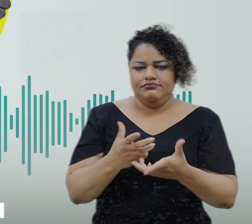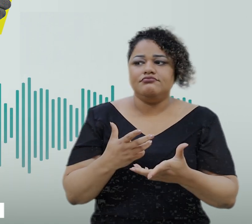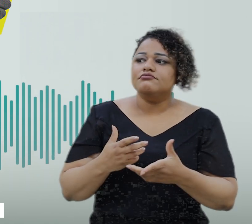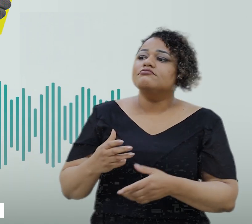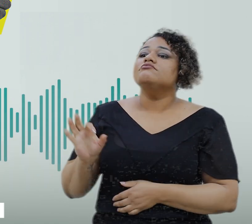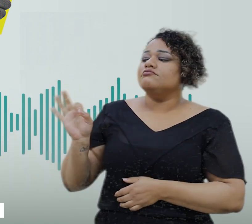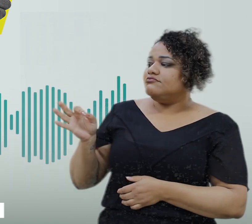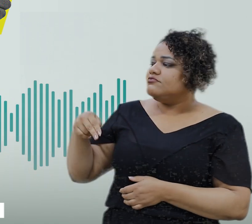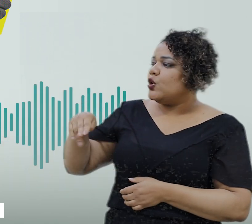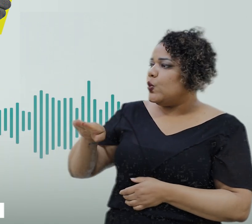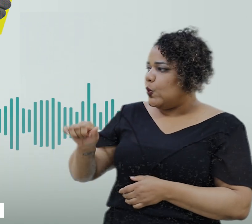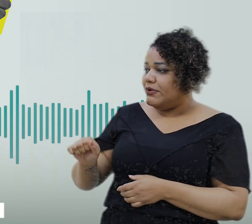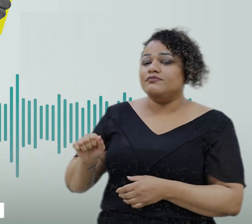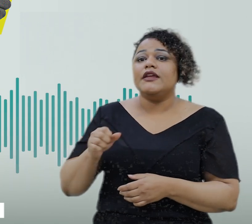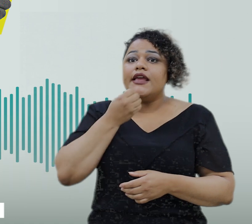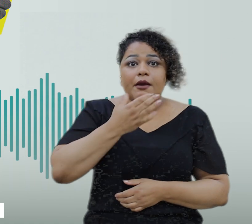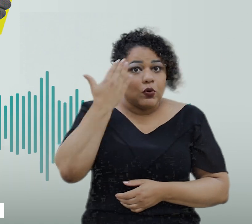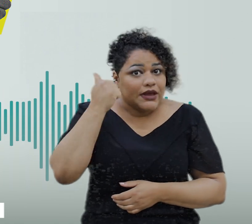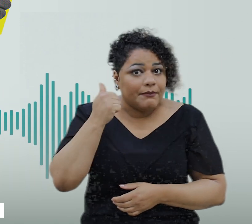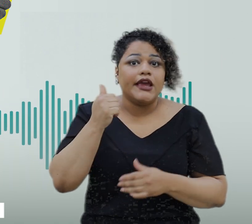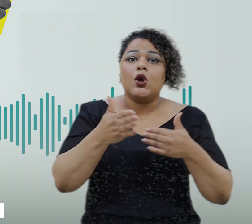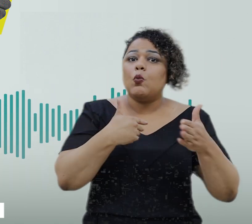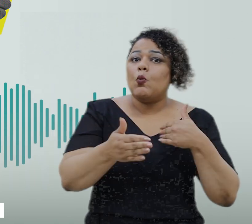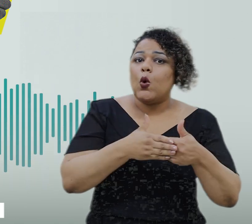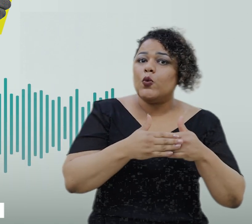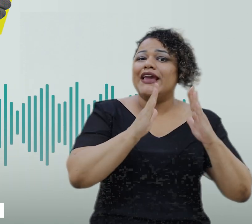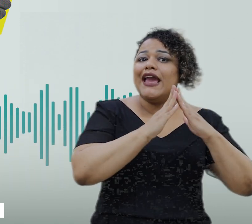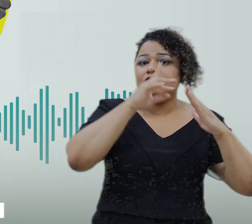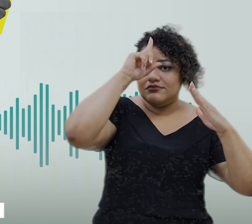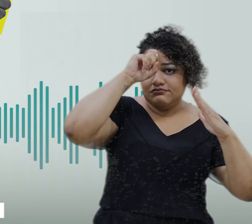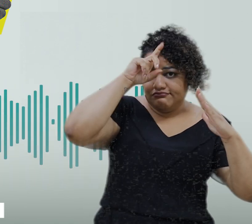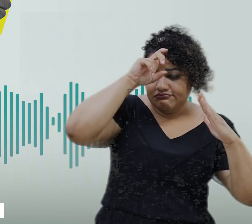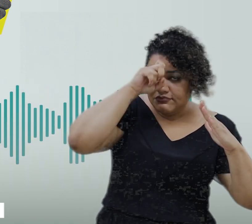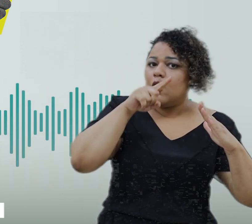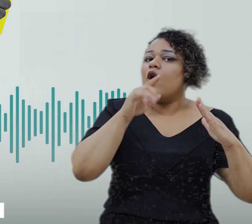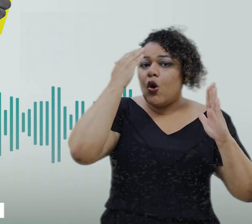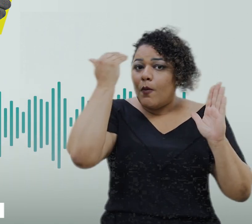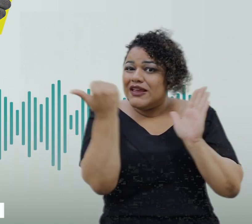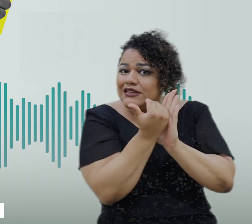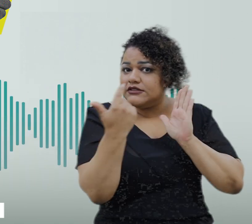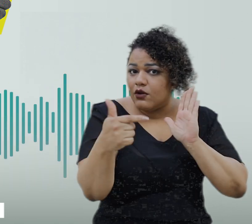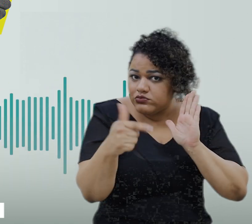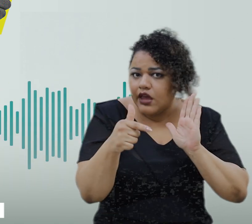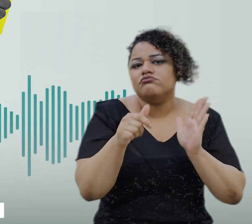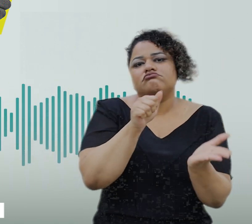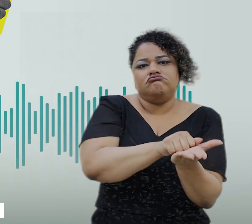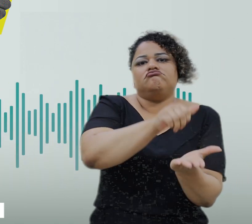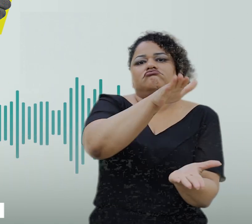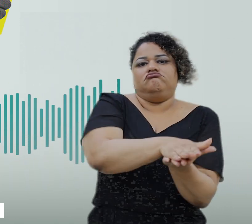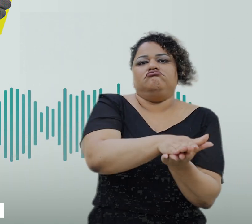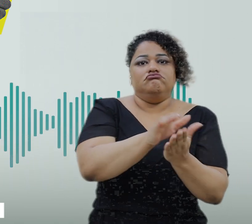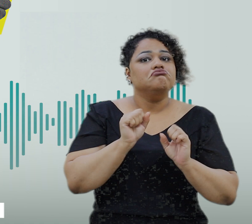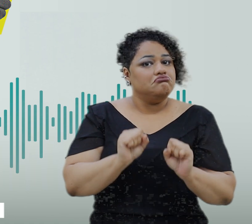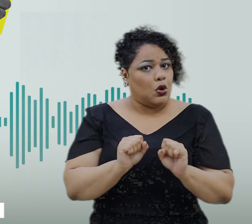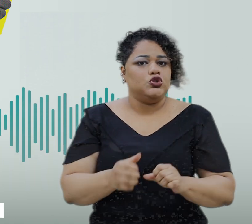unidade de saúde que descumprirá a norma pode até mesmo receber multa. Pois é, Carlos. As leis criadas